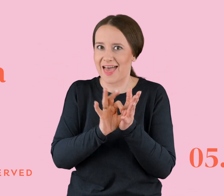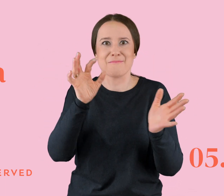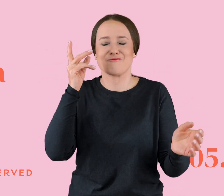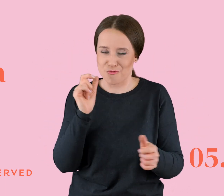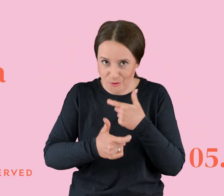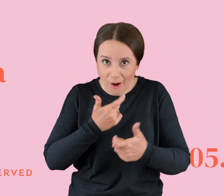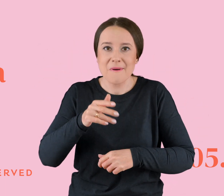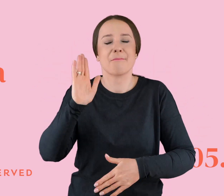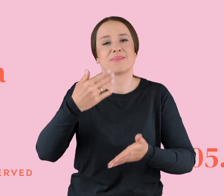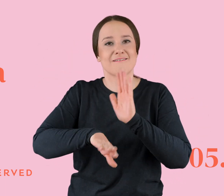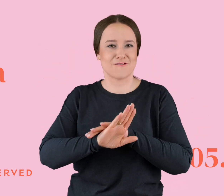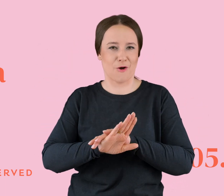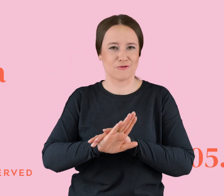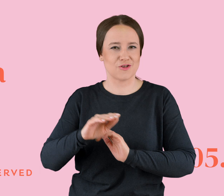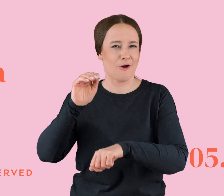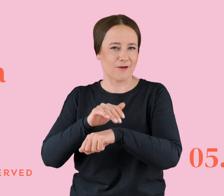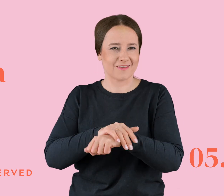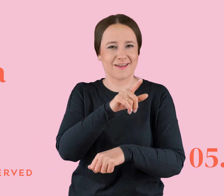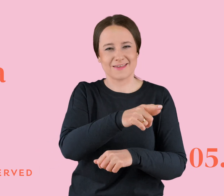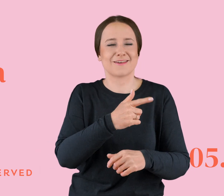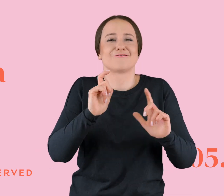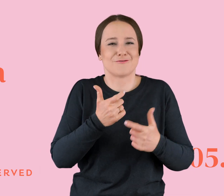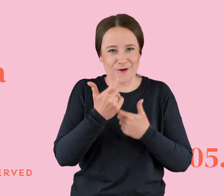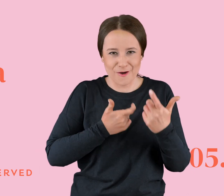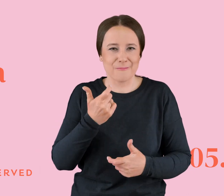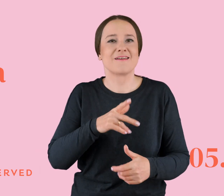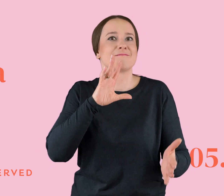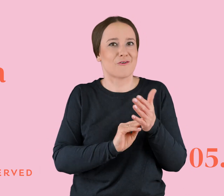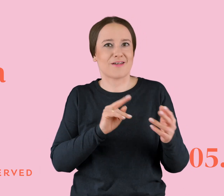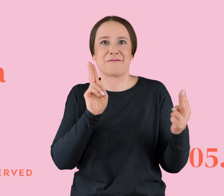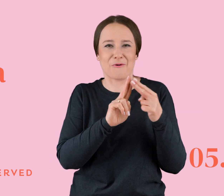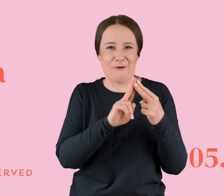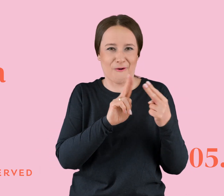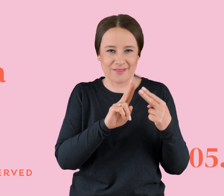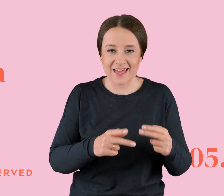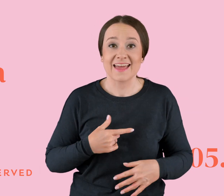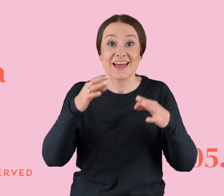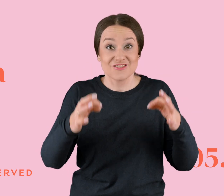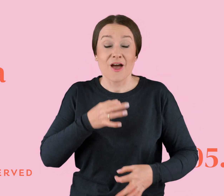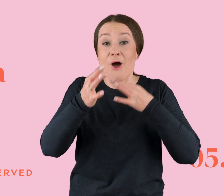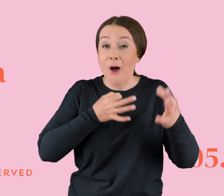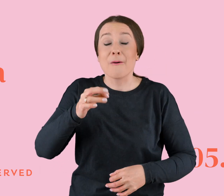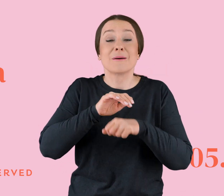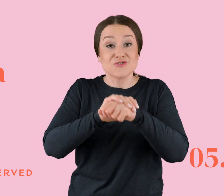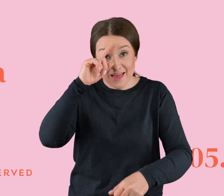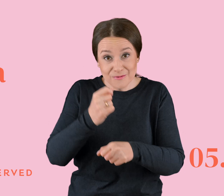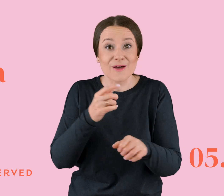później wychodzi od znajomych i go odblokowuje. No to jest jakby wiadome. Więc dziś opowiem Wam o toksynach i o moich przyjaciółkach idiotkach, które z tymi toksynami były.